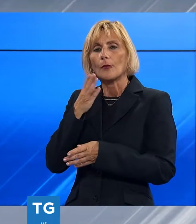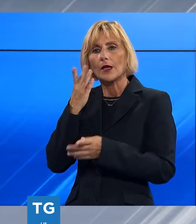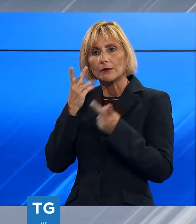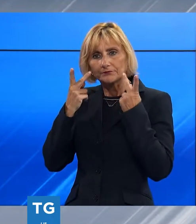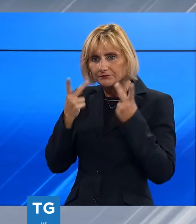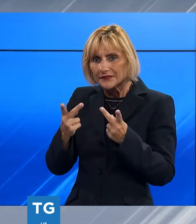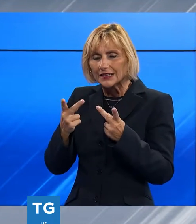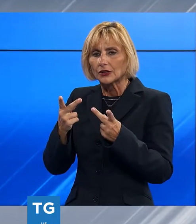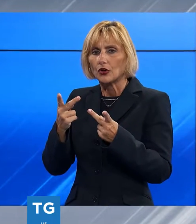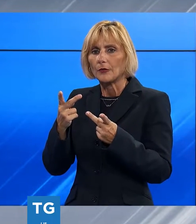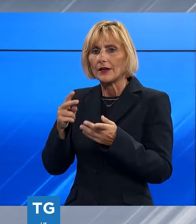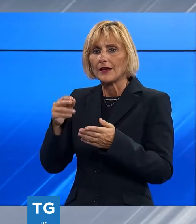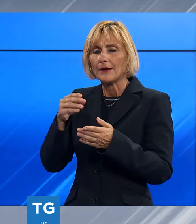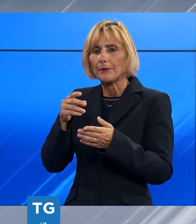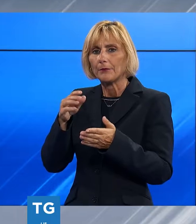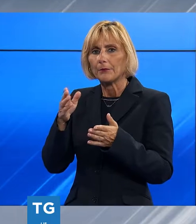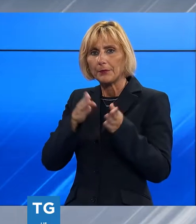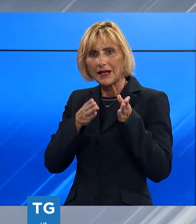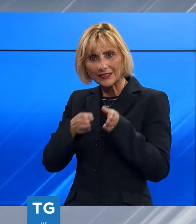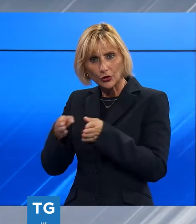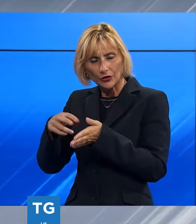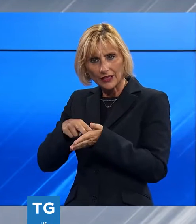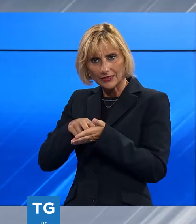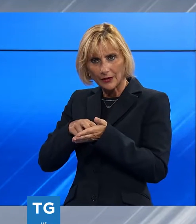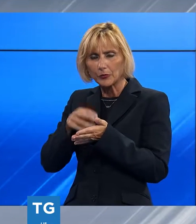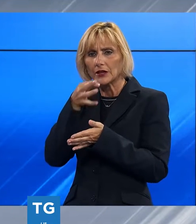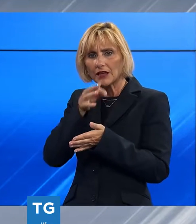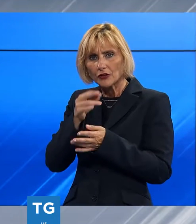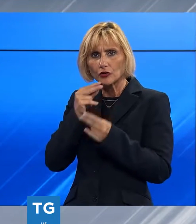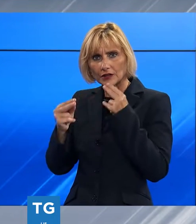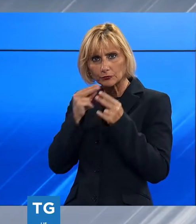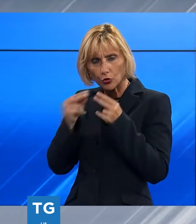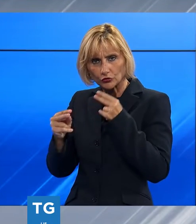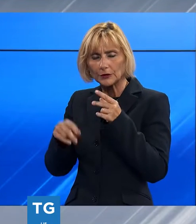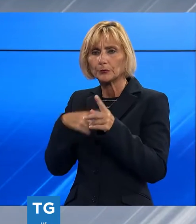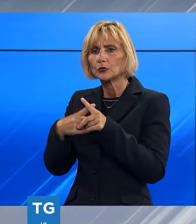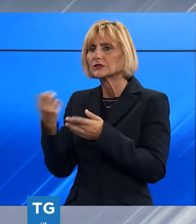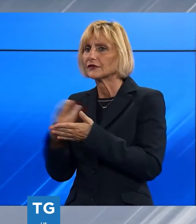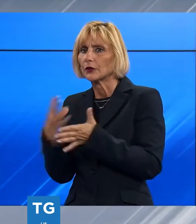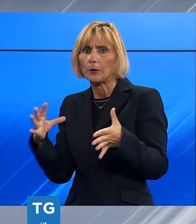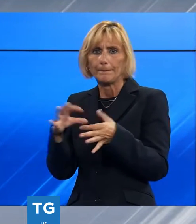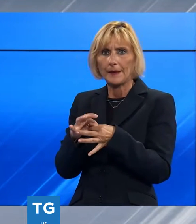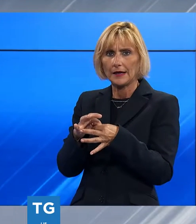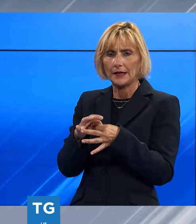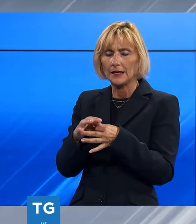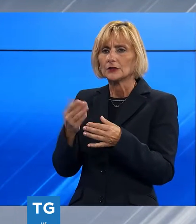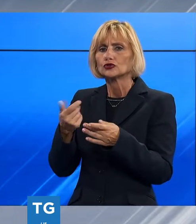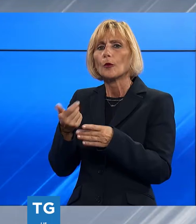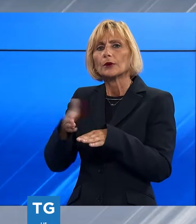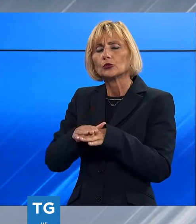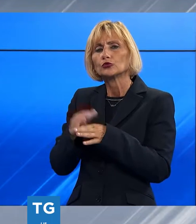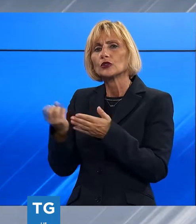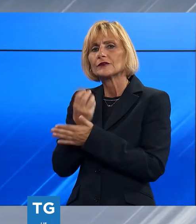riesce a dare delle risposte e coniugarle su un modello di sviluppo tecnologico,